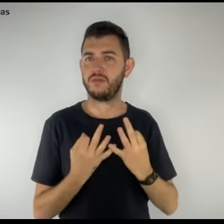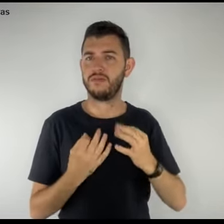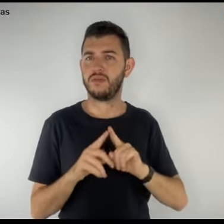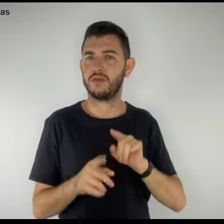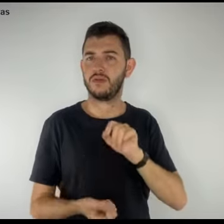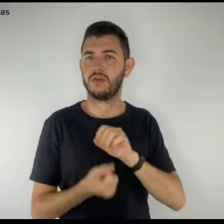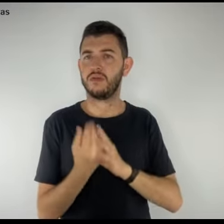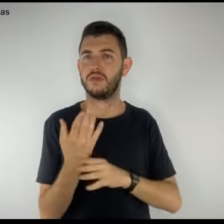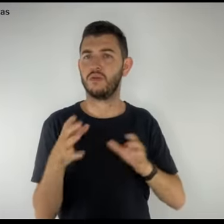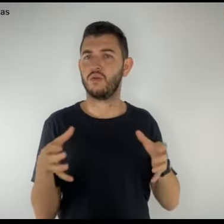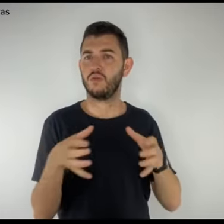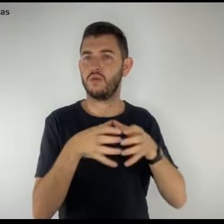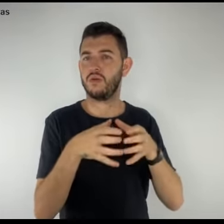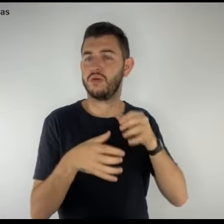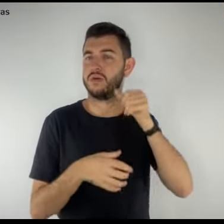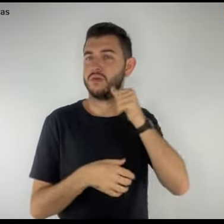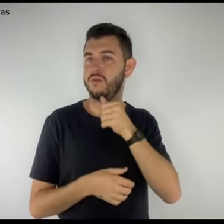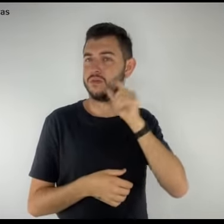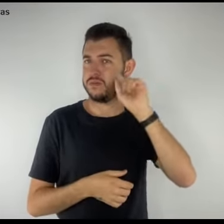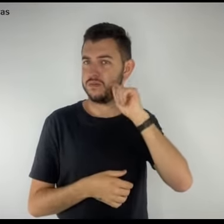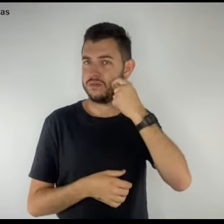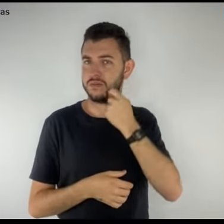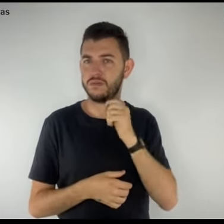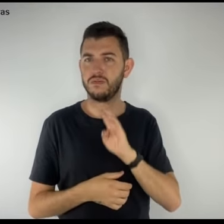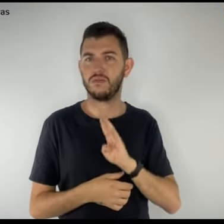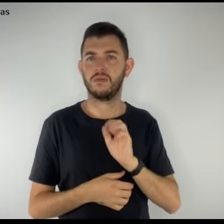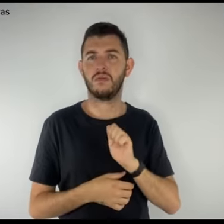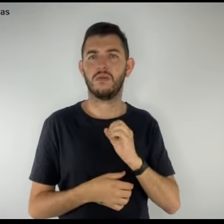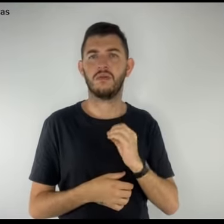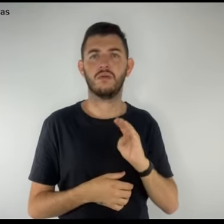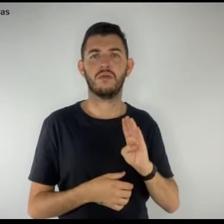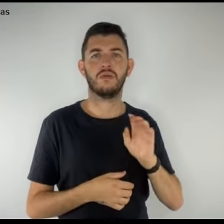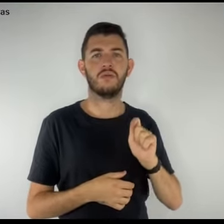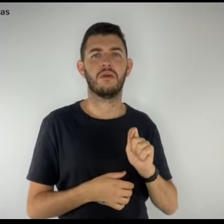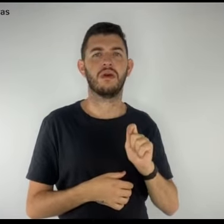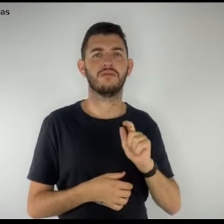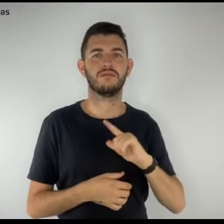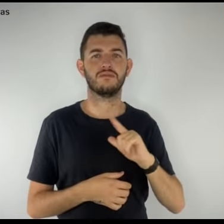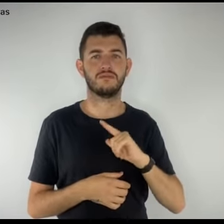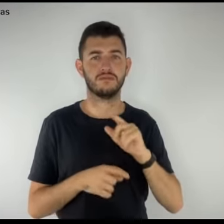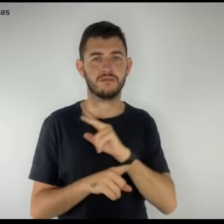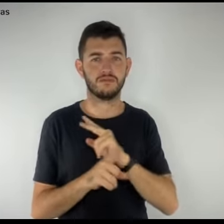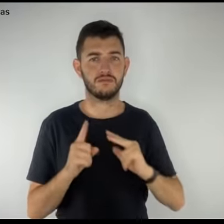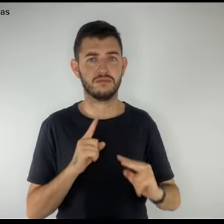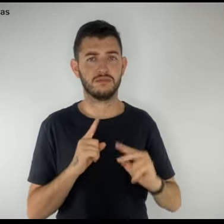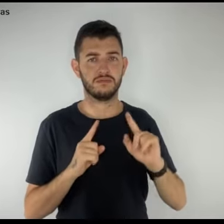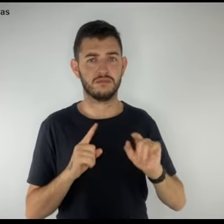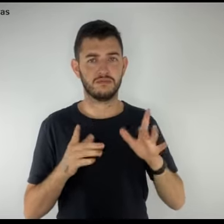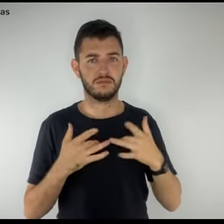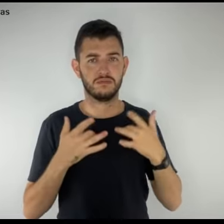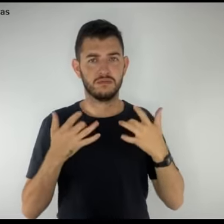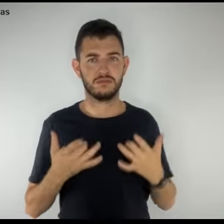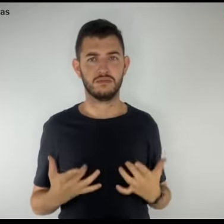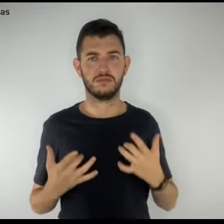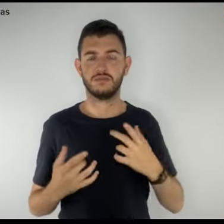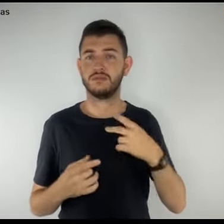surge o Coletivo de Mulheres Negras Baobá. Com o olhar solidário político,